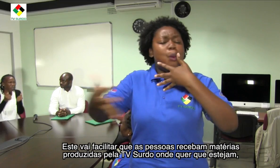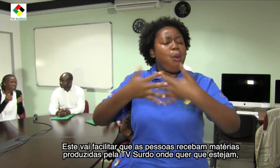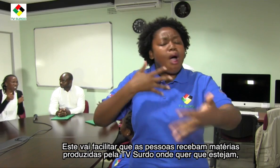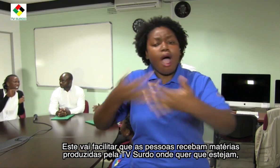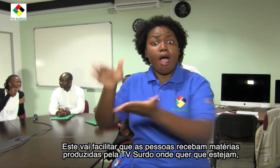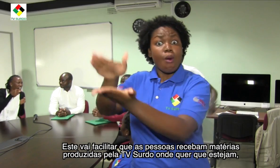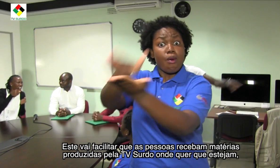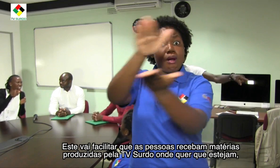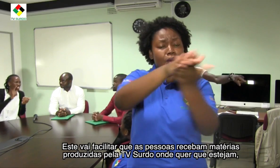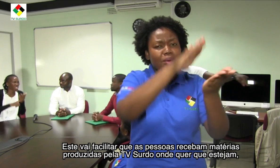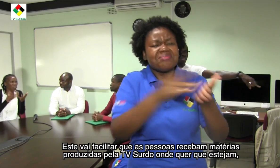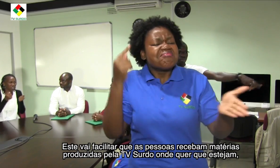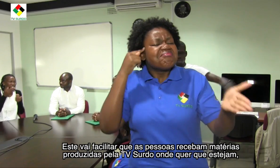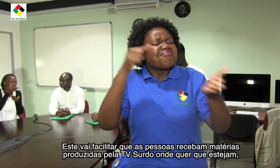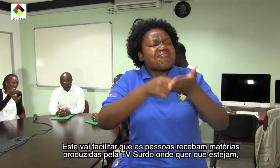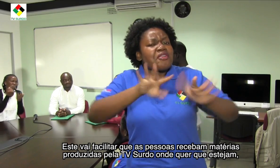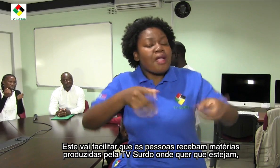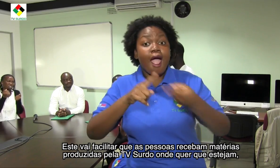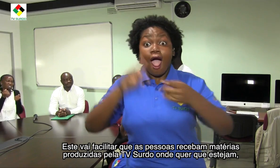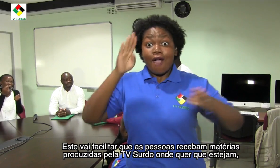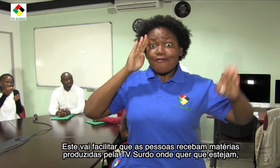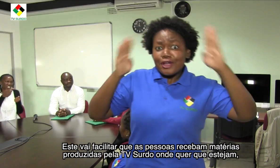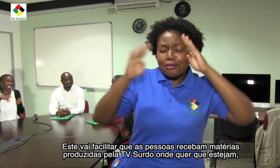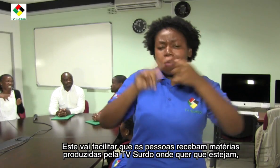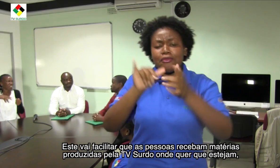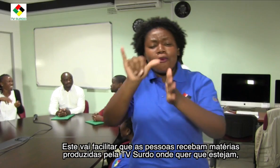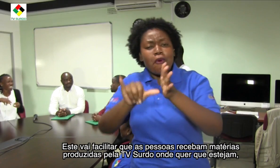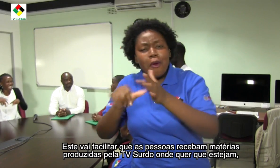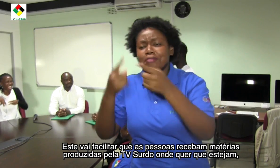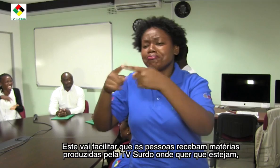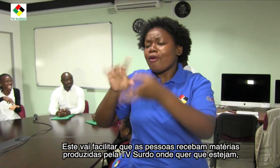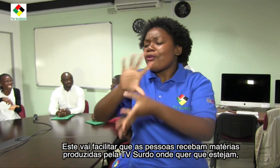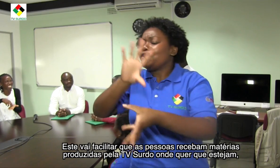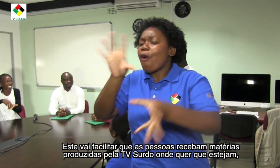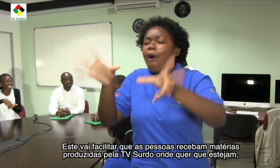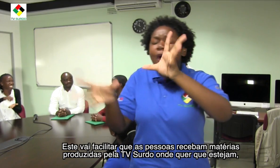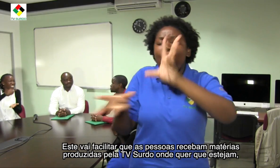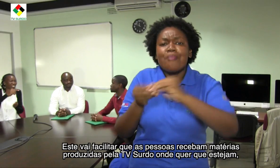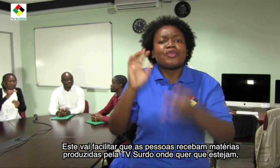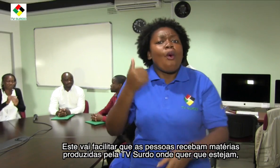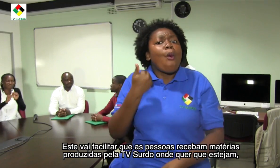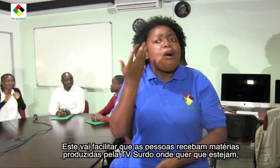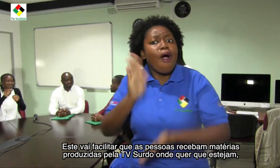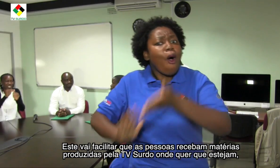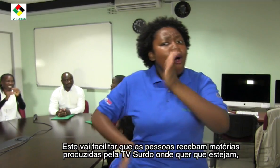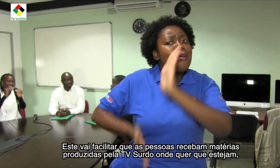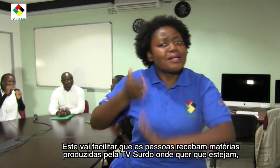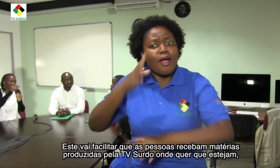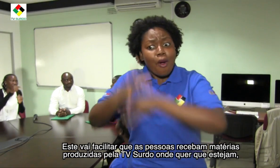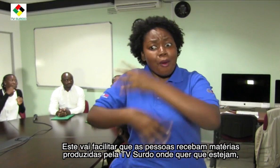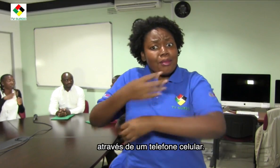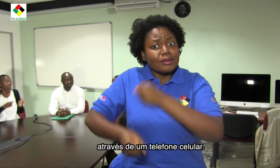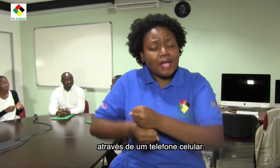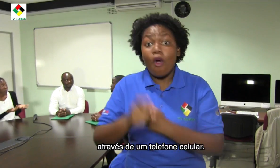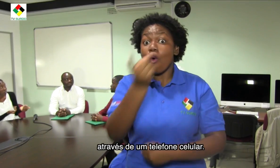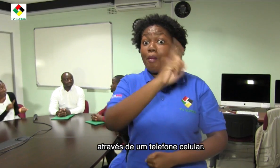facilitar que as pessoas recebam matérias produzidas pela TV Surdo onde quer que